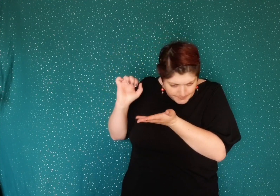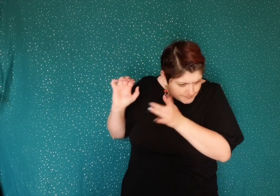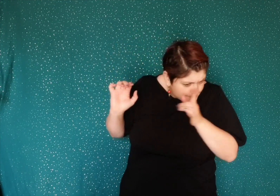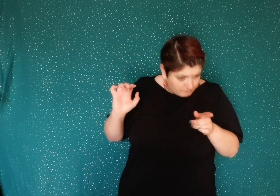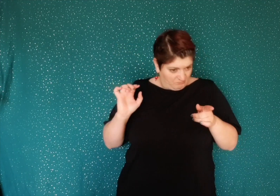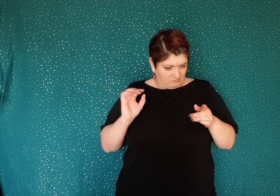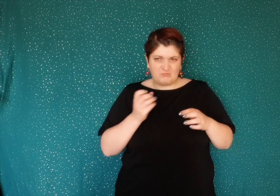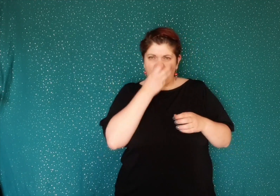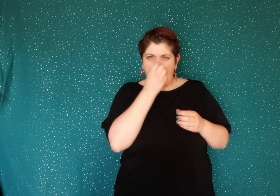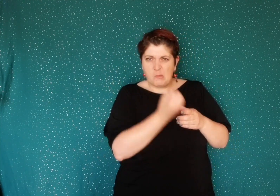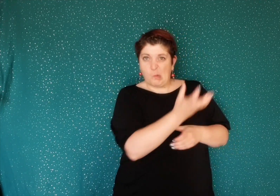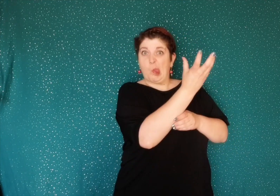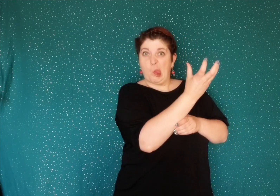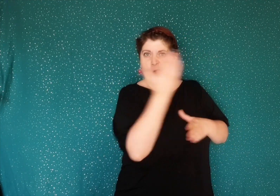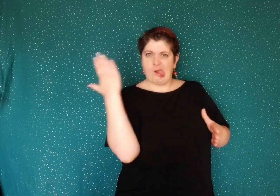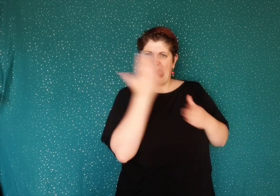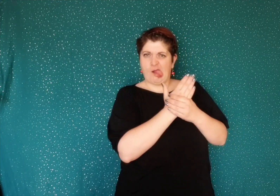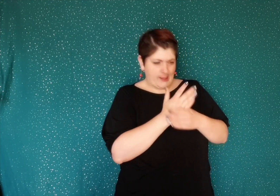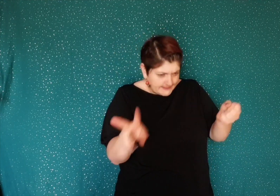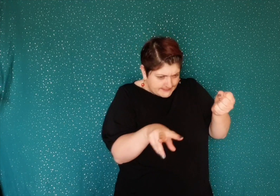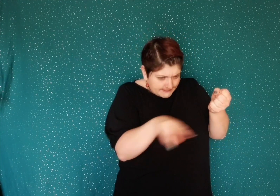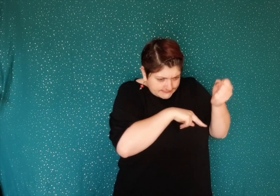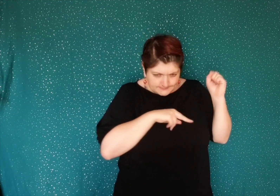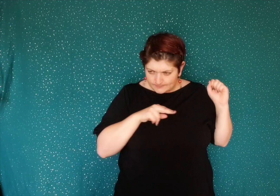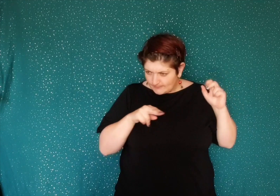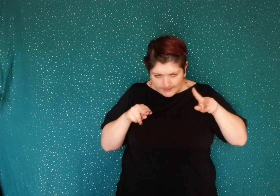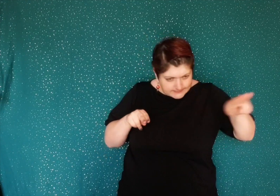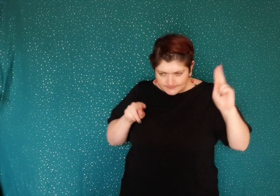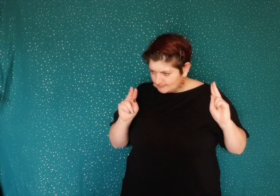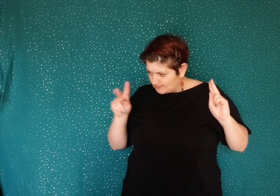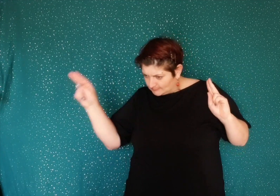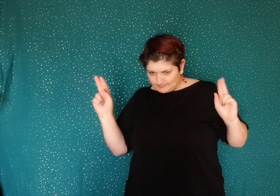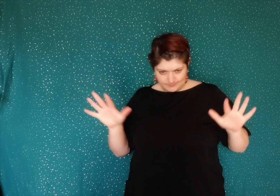puis coupe celles qu'il juge importunes.